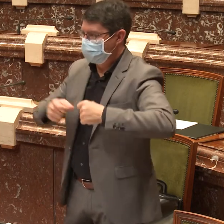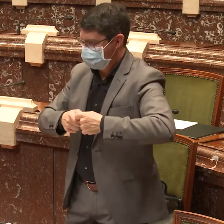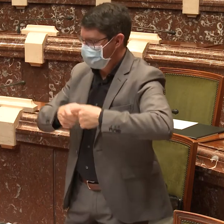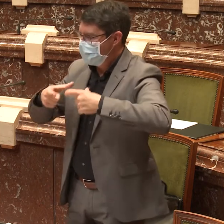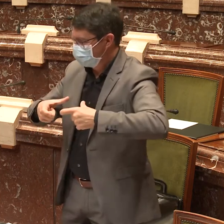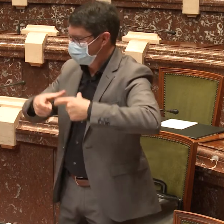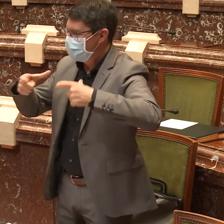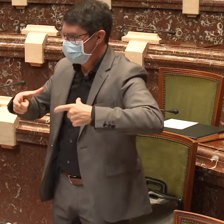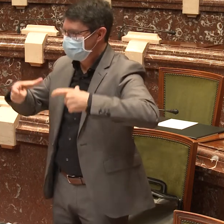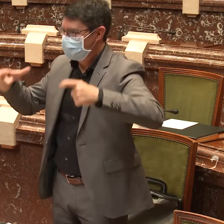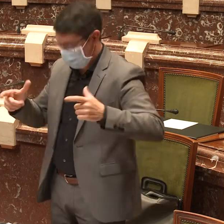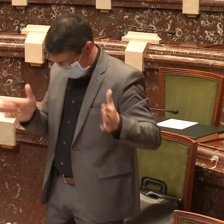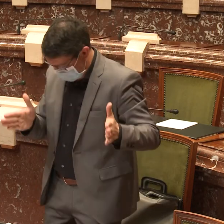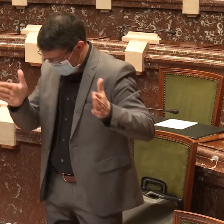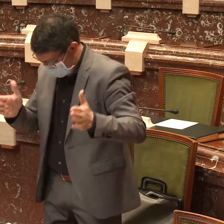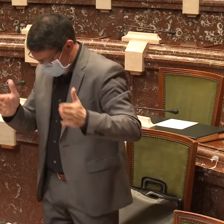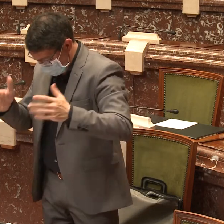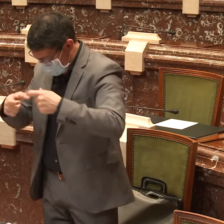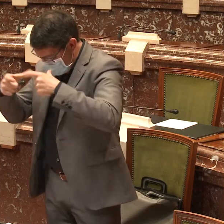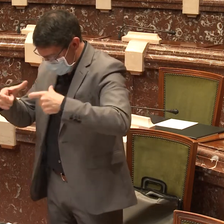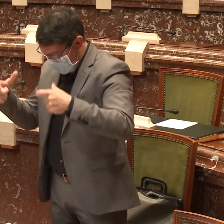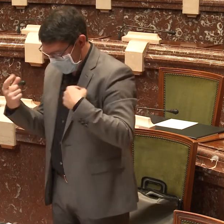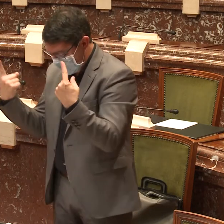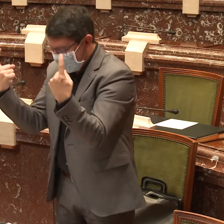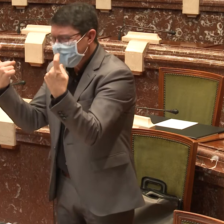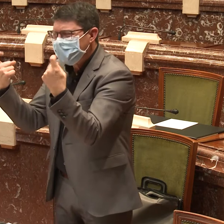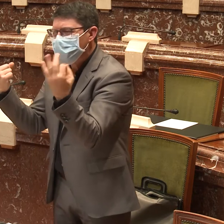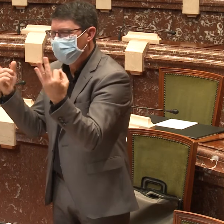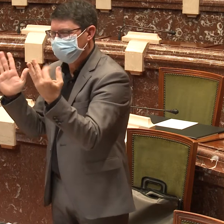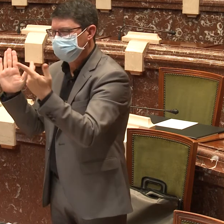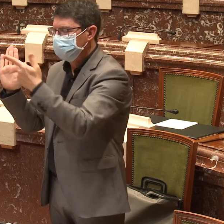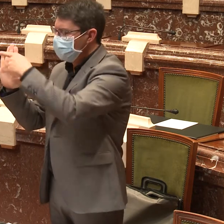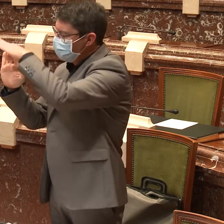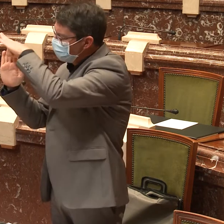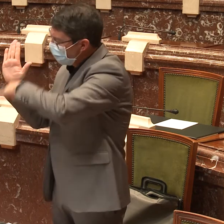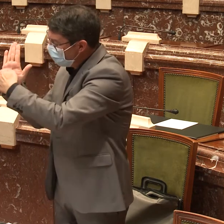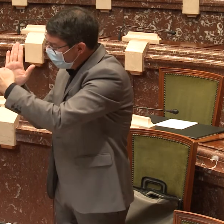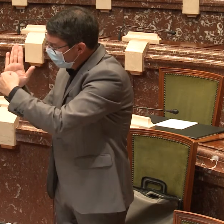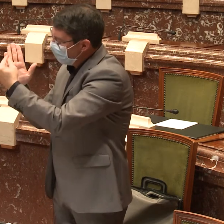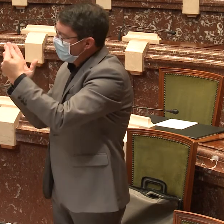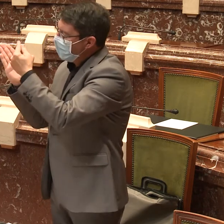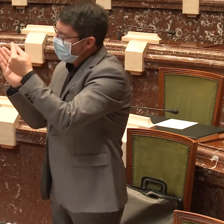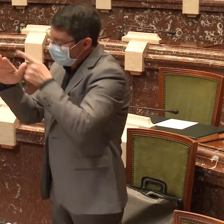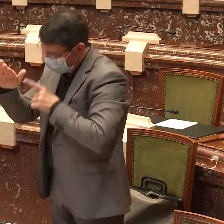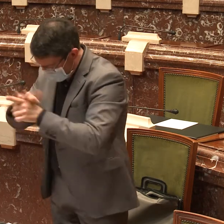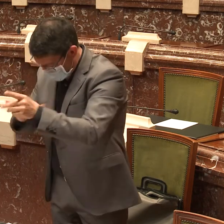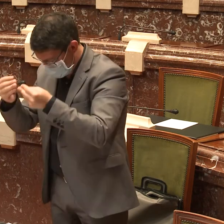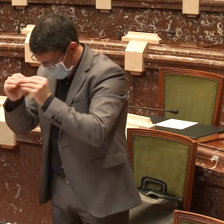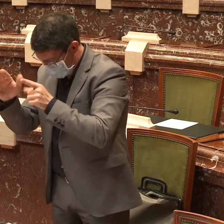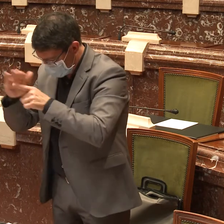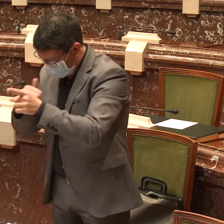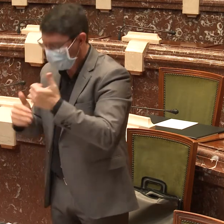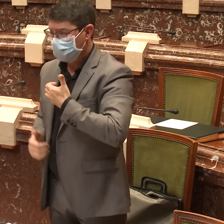También nos preocupa nuestro futuro como personas mayores sordas y necesitamos que se desarrollen medidas y programas